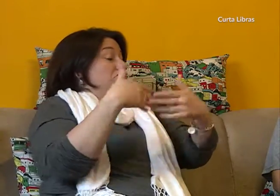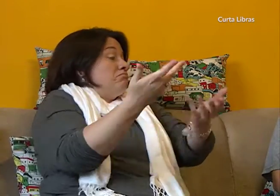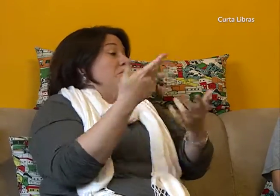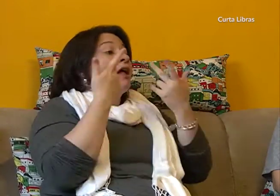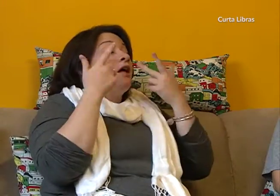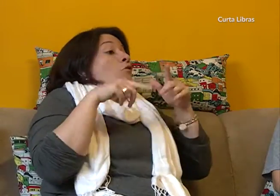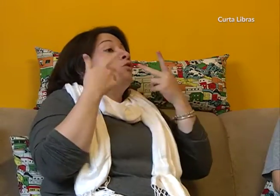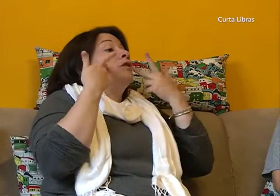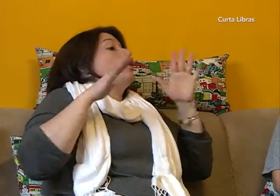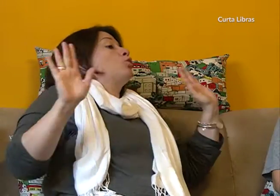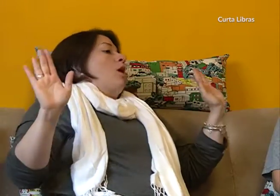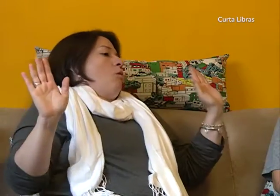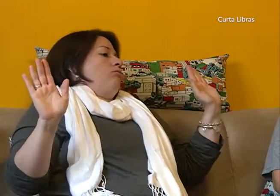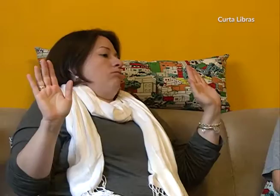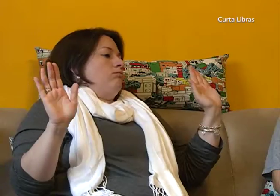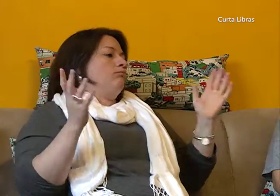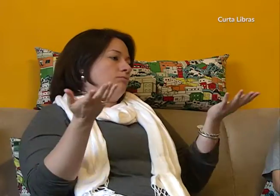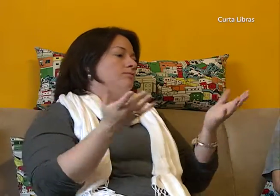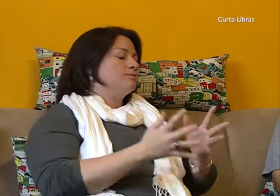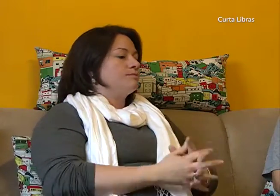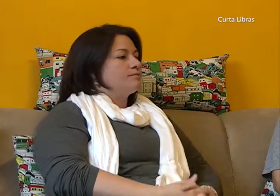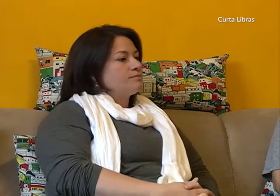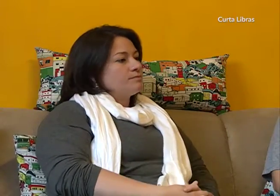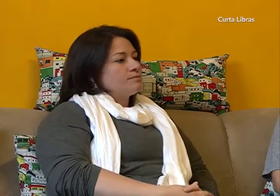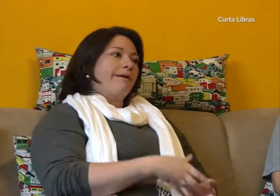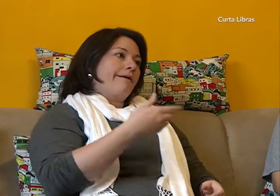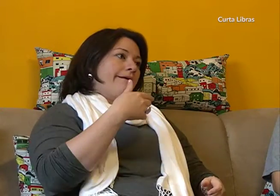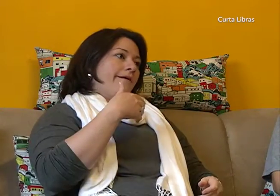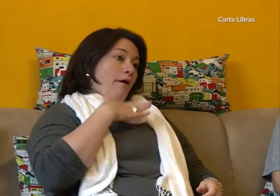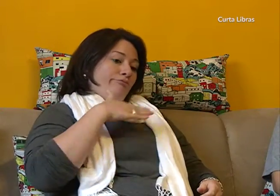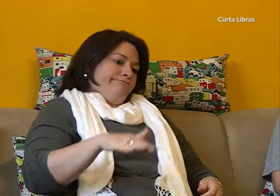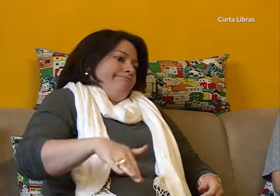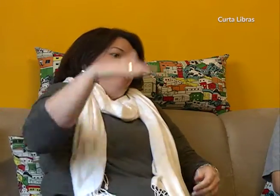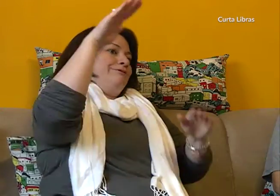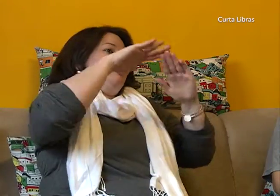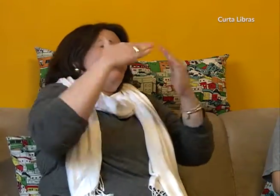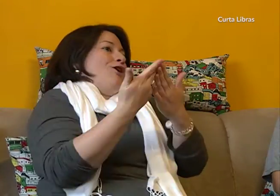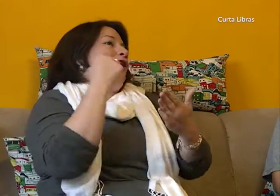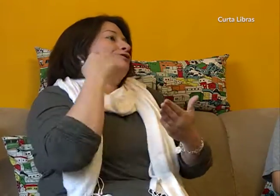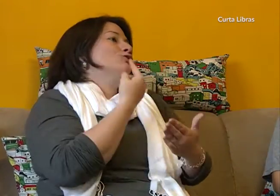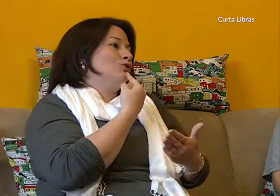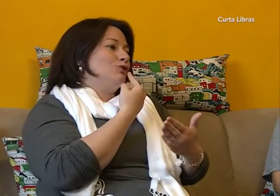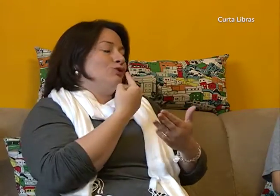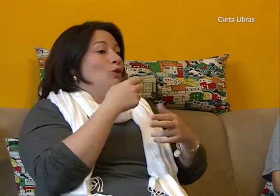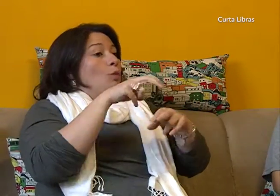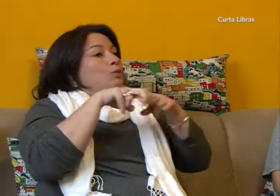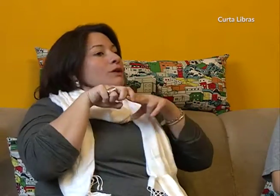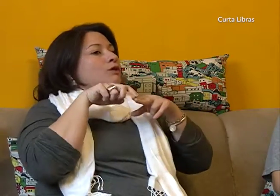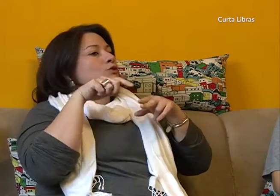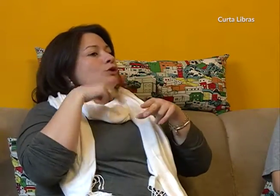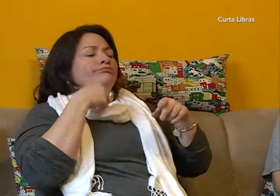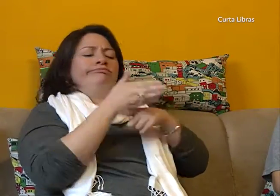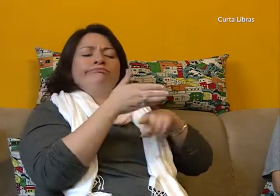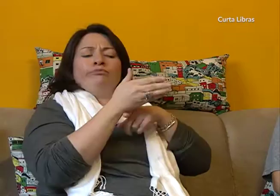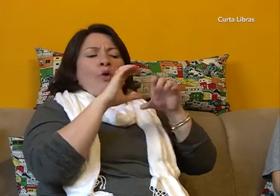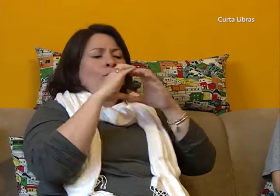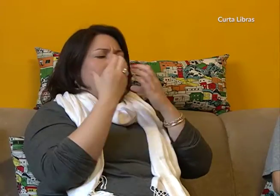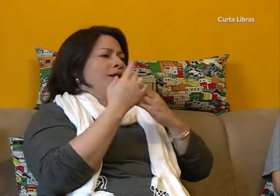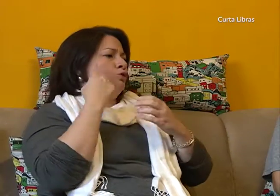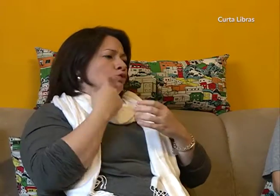era possível também ser uma professora surda em uma universidade. Então foi um processo que ocorreu naturalmente. Eu cresci numa escola de